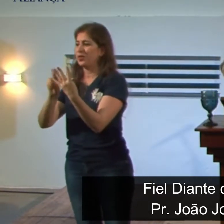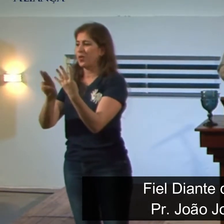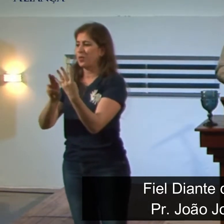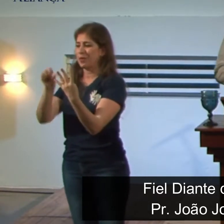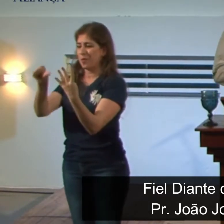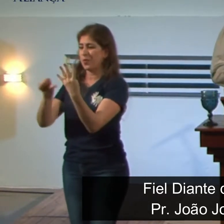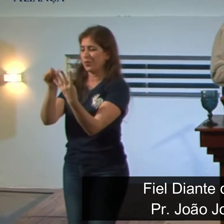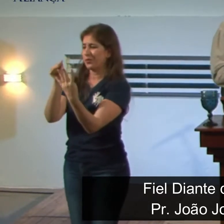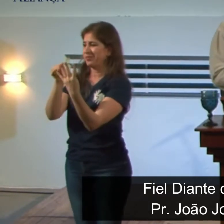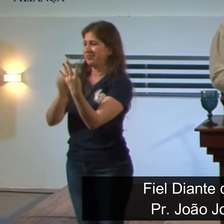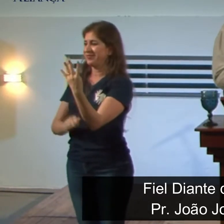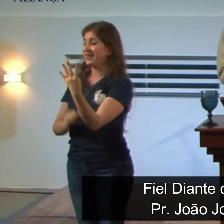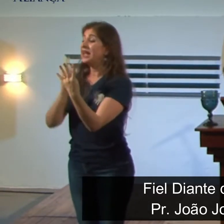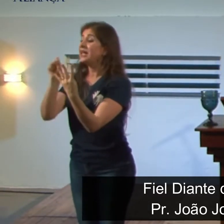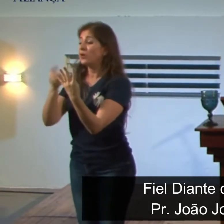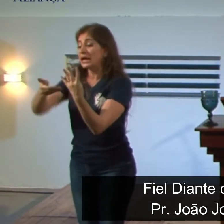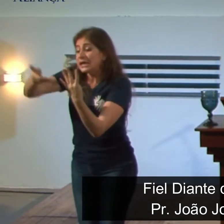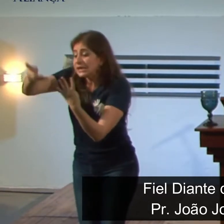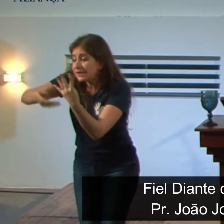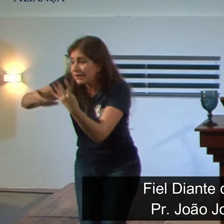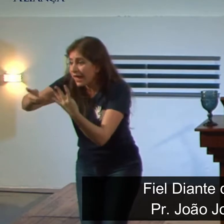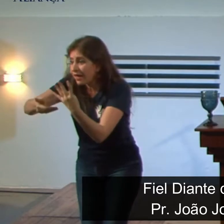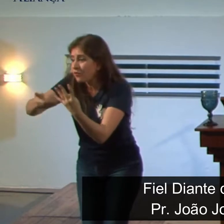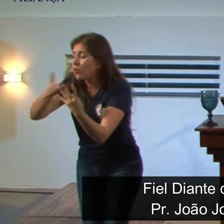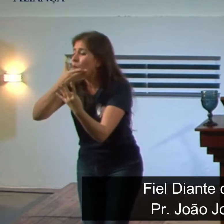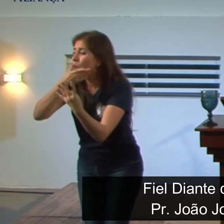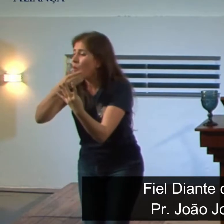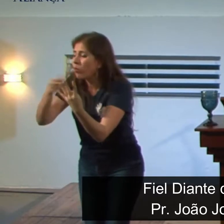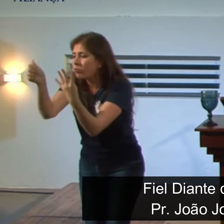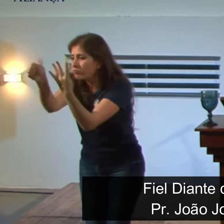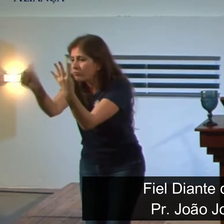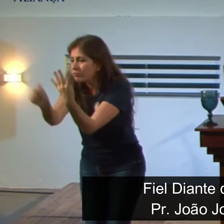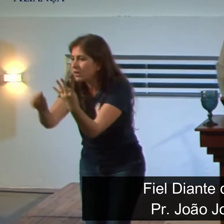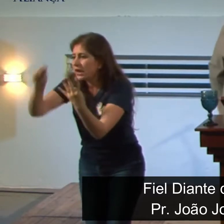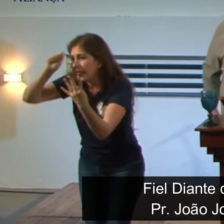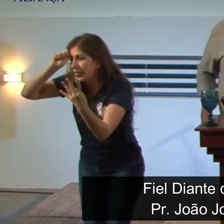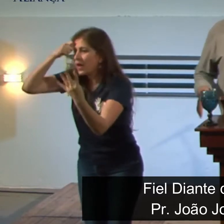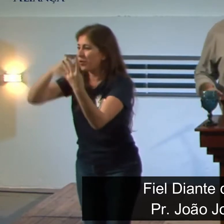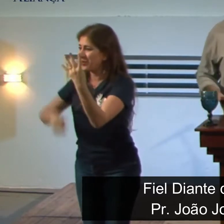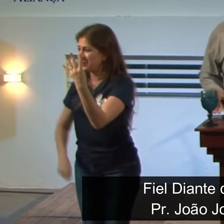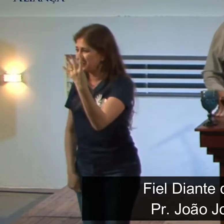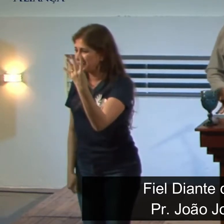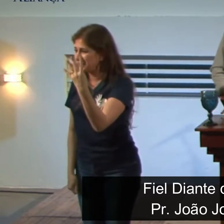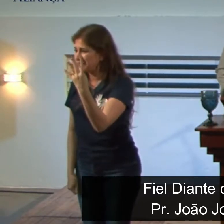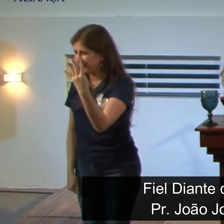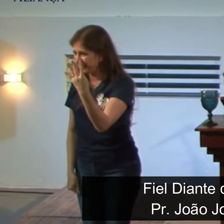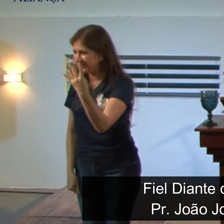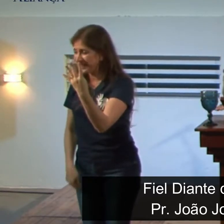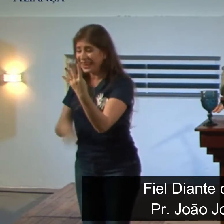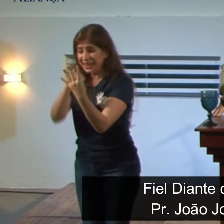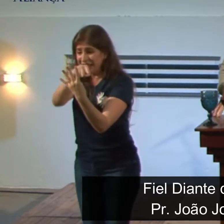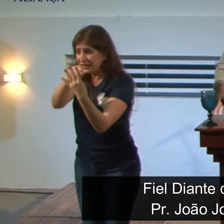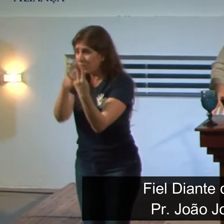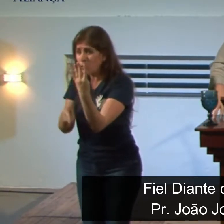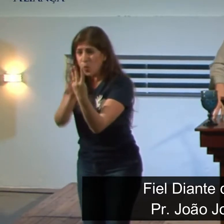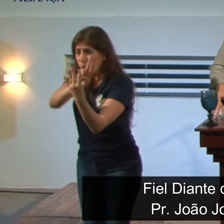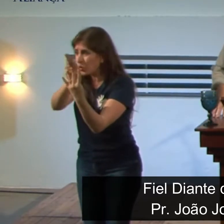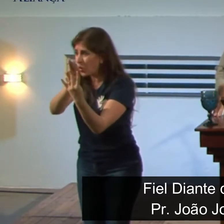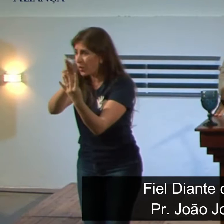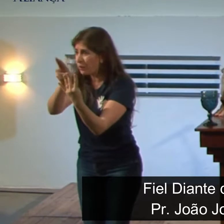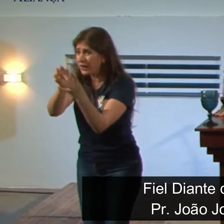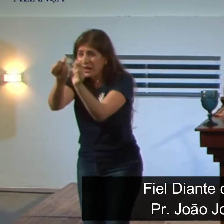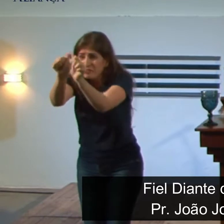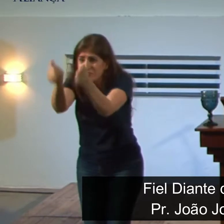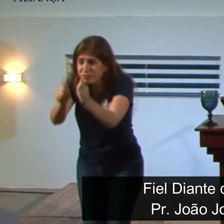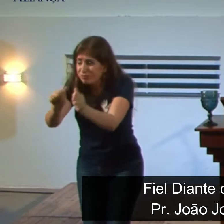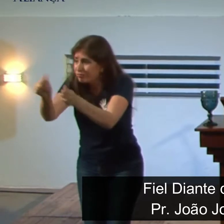Abide-Nego, que significa servo de Nebo. Coisa terrível, né? Note que todos os nomes estão relacionados a